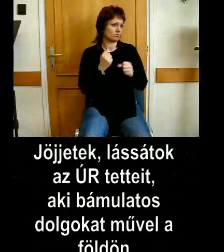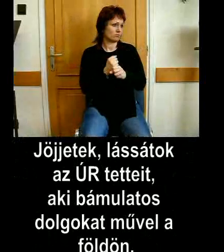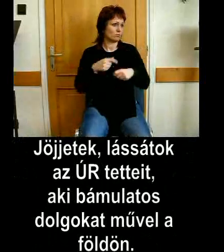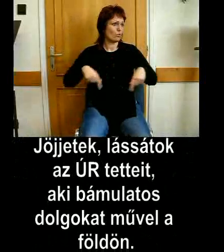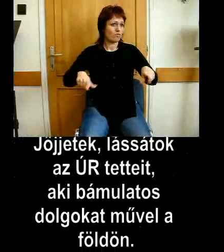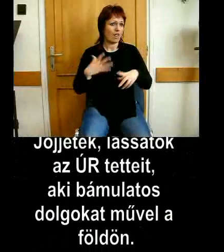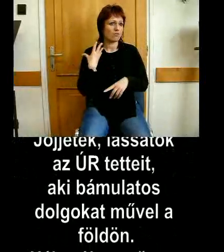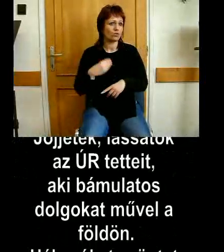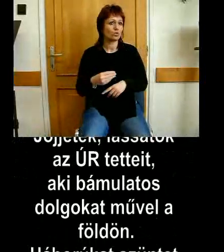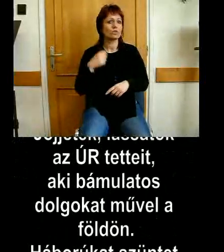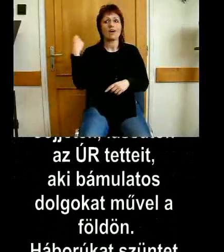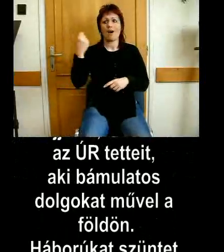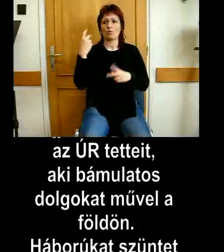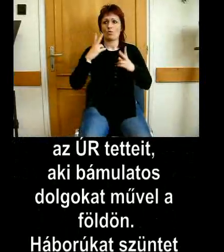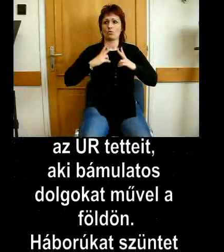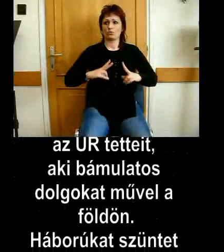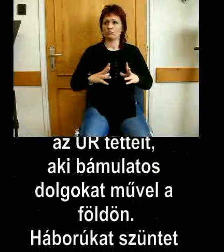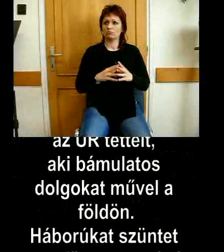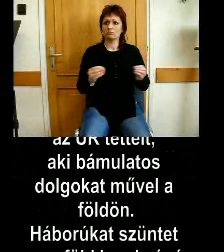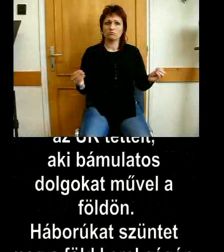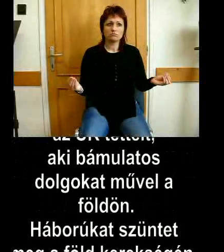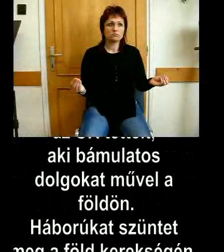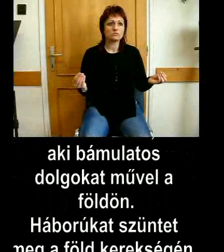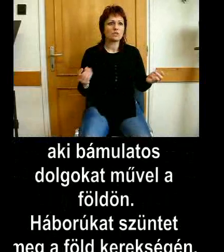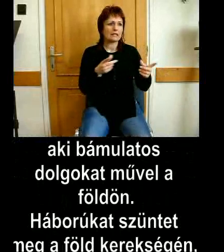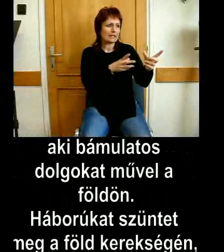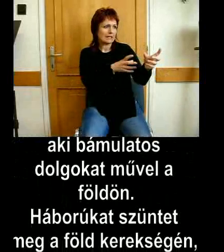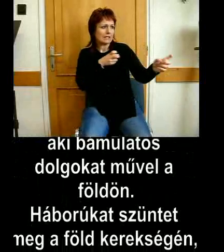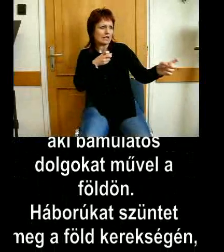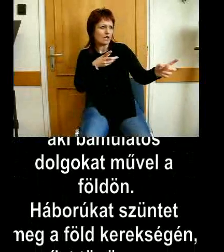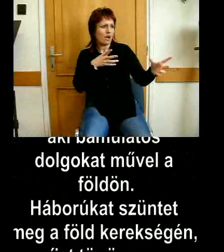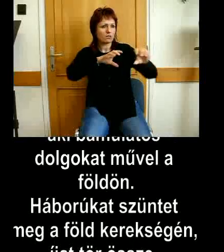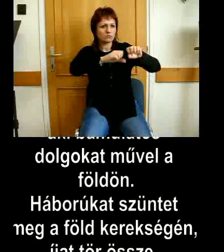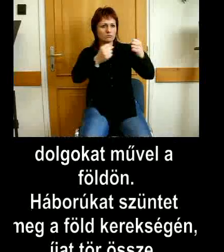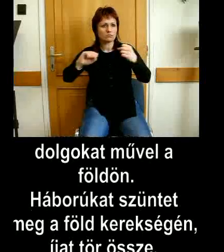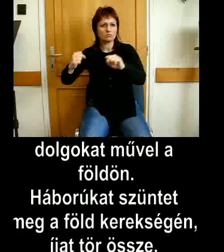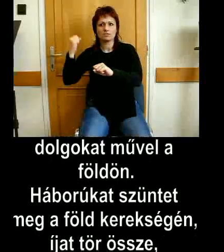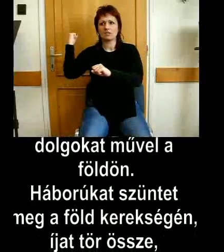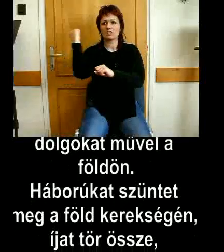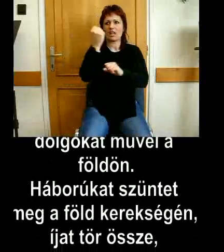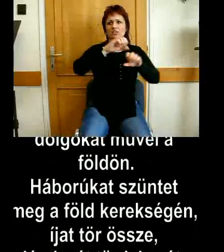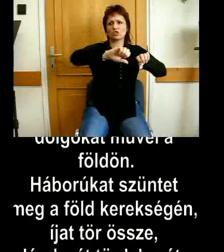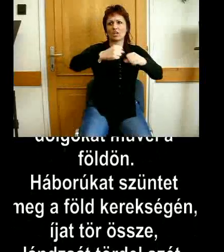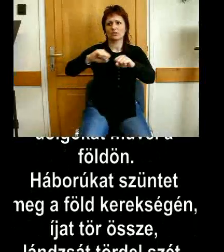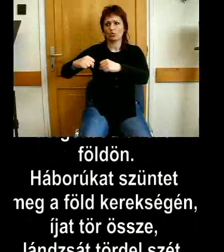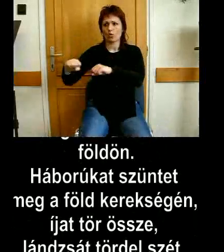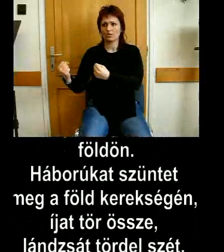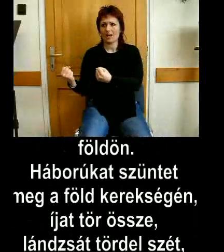meg a föld kerepségén, íjat tölsze, láncsát tölt el szét, harci kocsikat